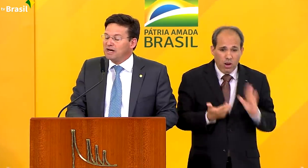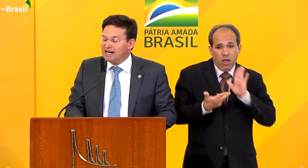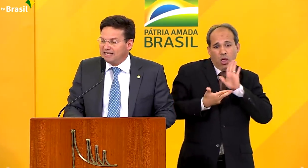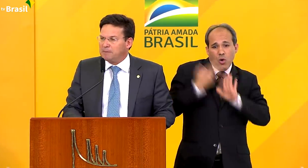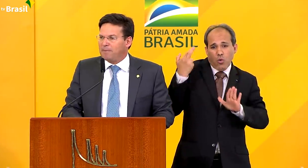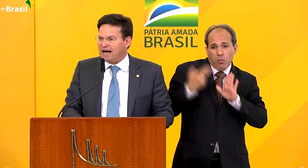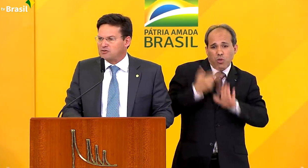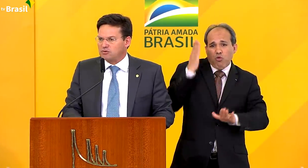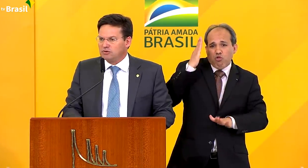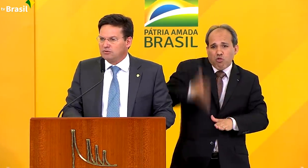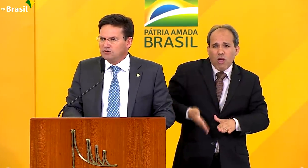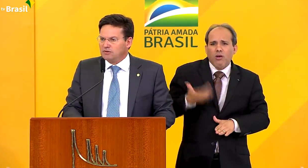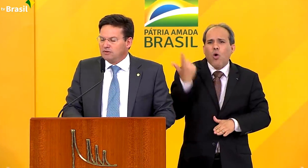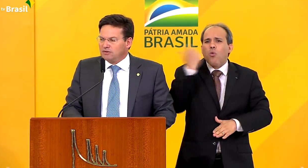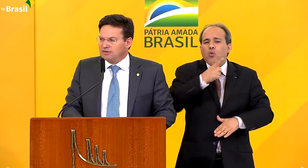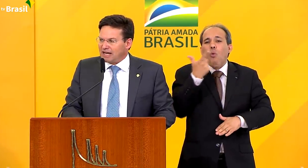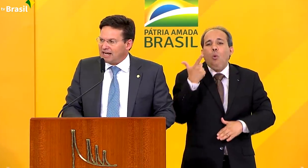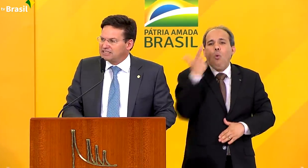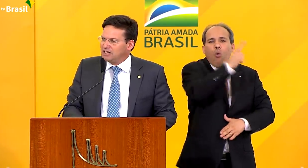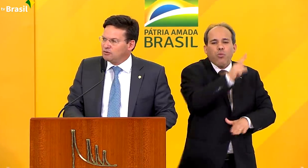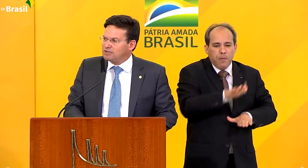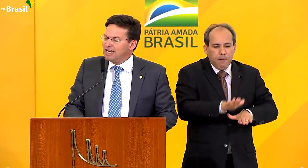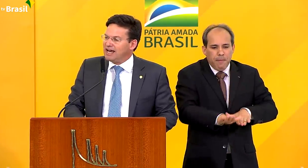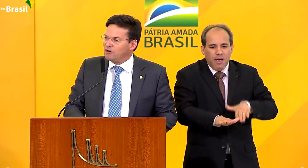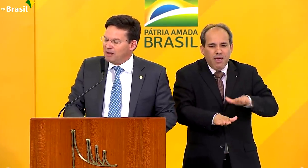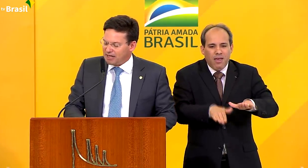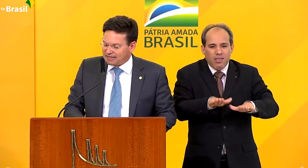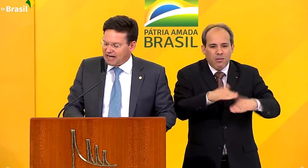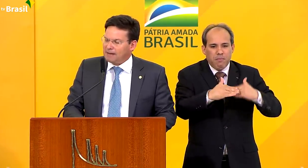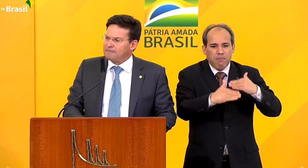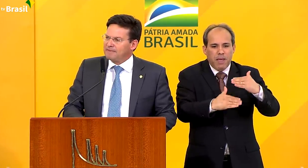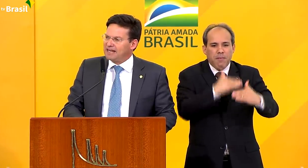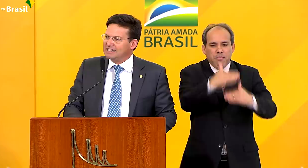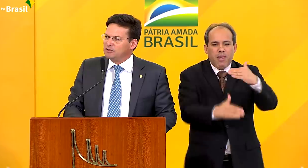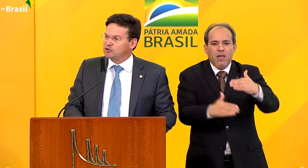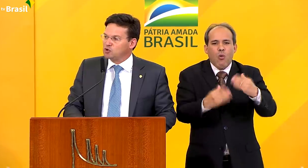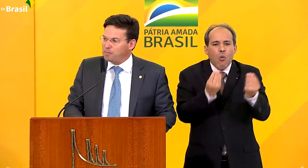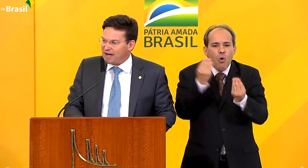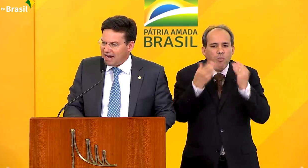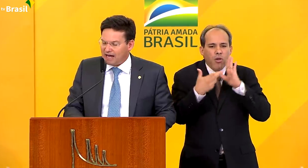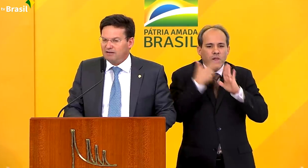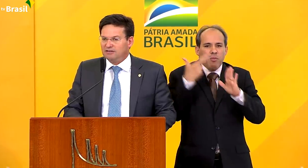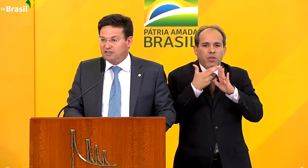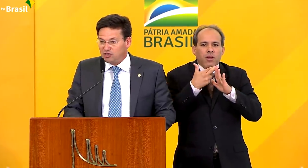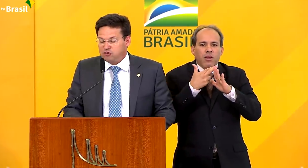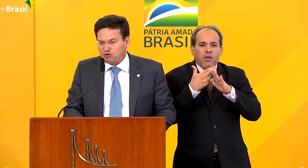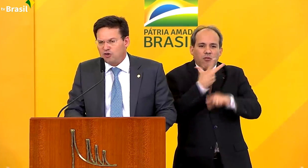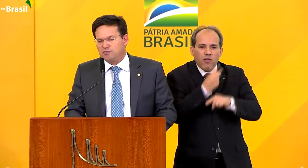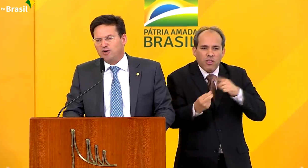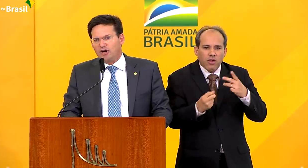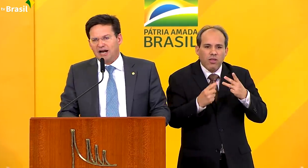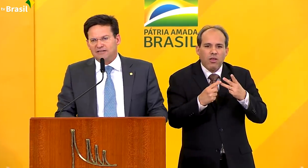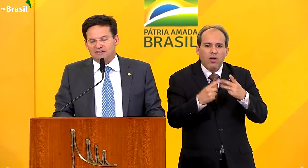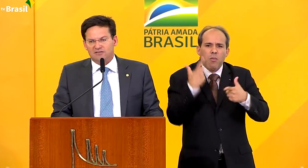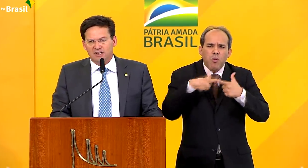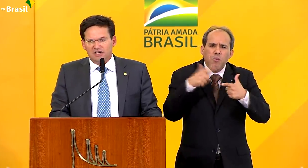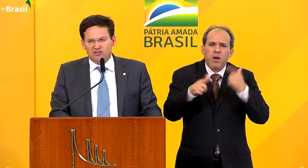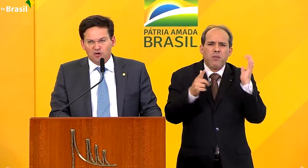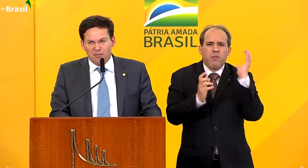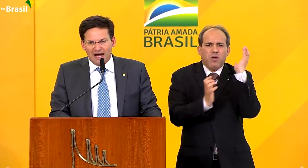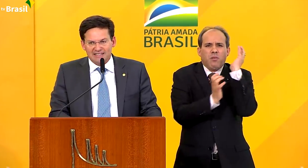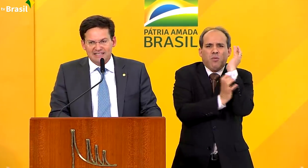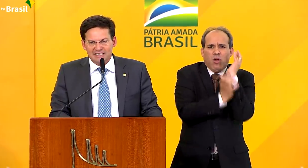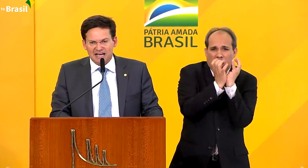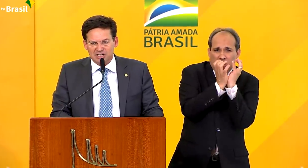um grande passo na questão de regulamentar, na questão de superar disfunções burocráticas